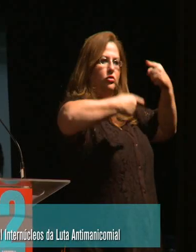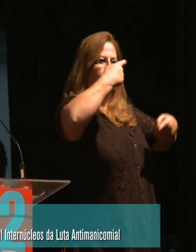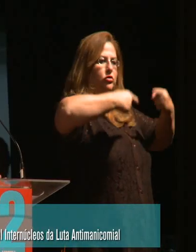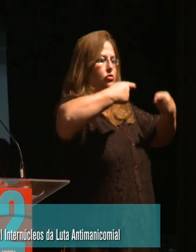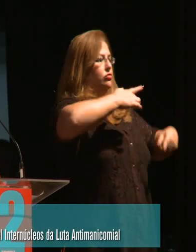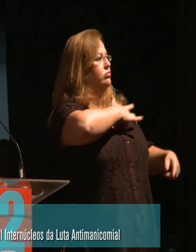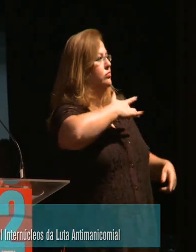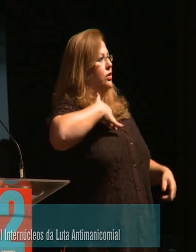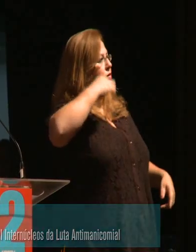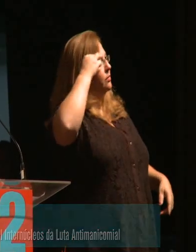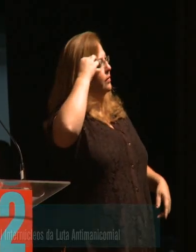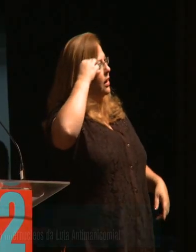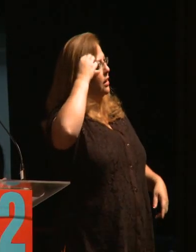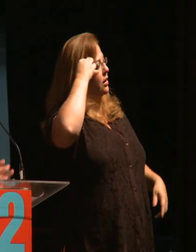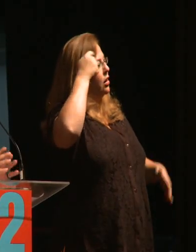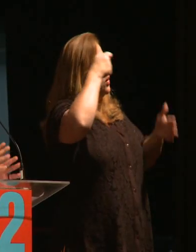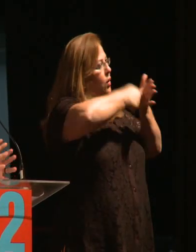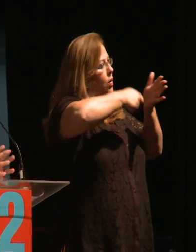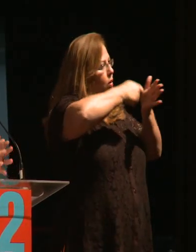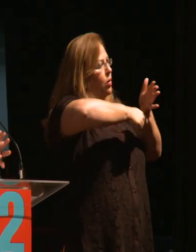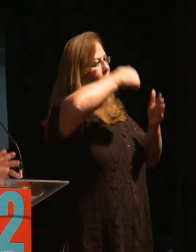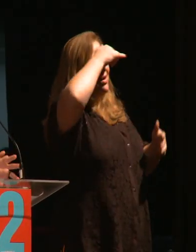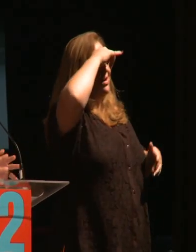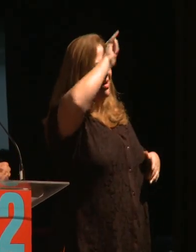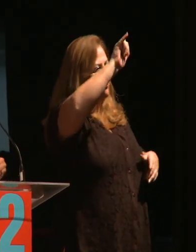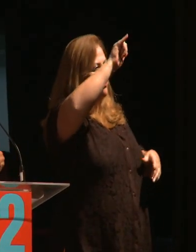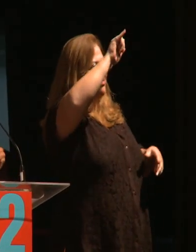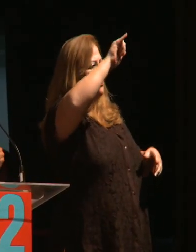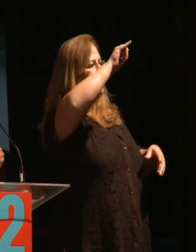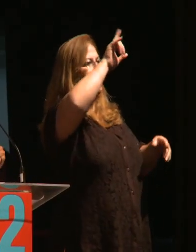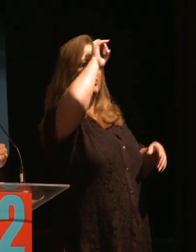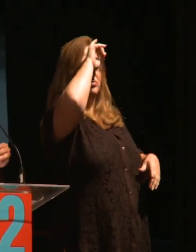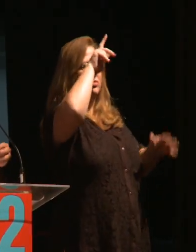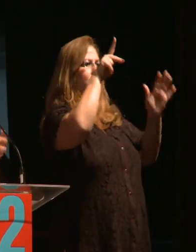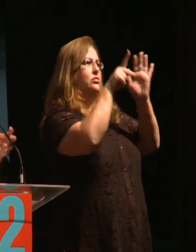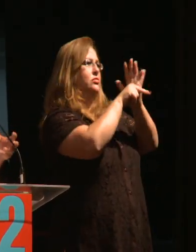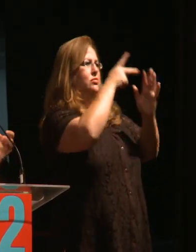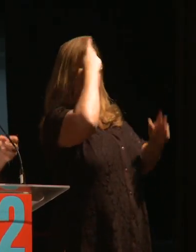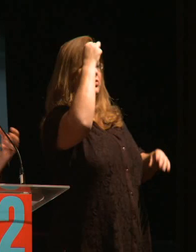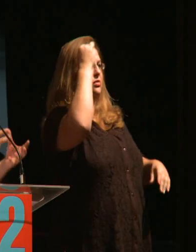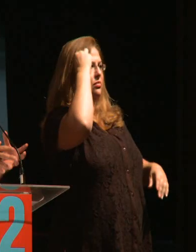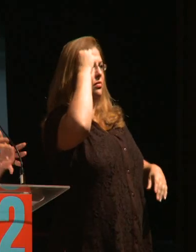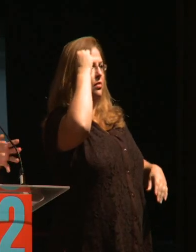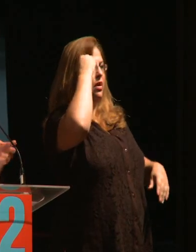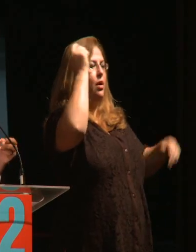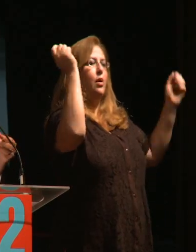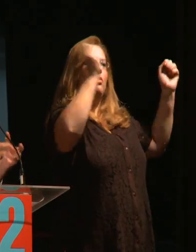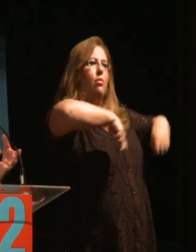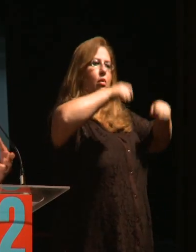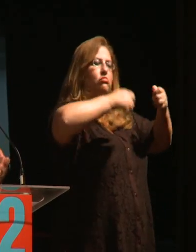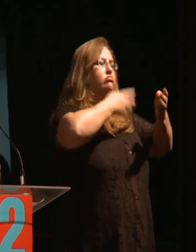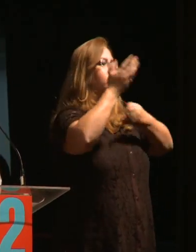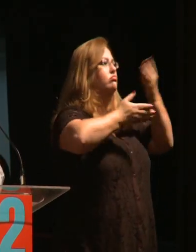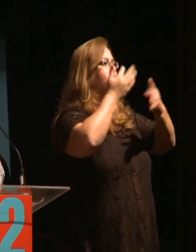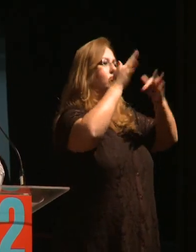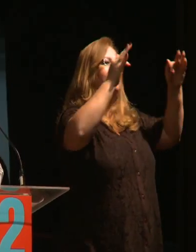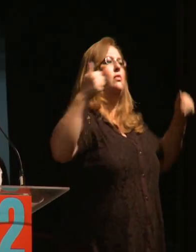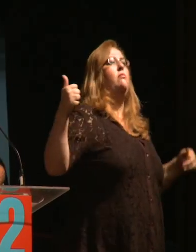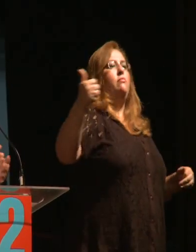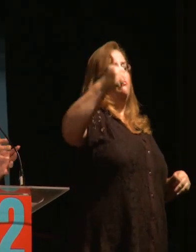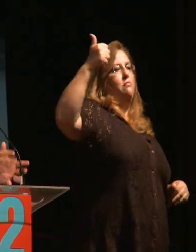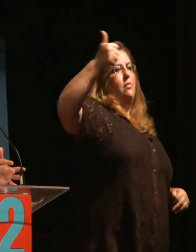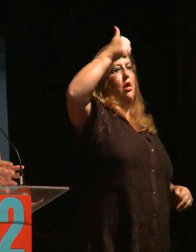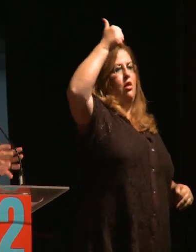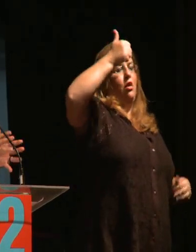mental e luta antimanicomial, a gente não discute somente possibilidades de técnicas, quais técnicas são melhores